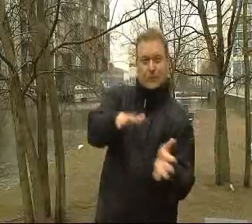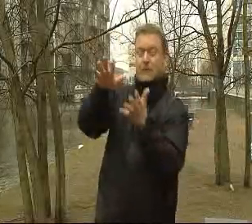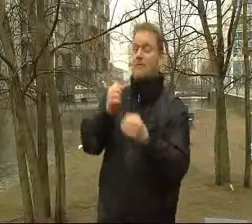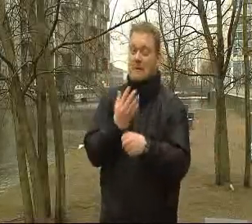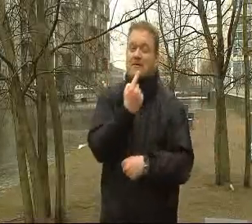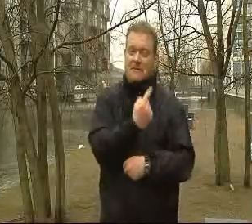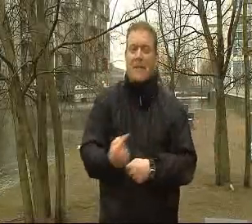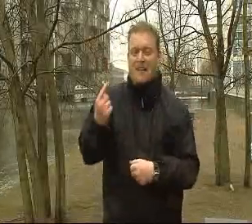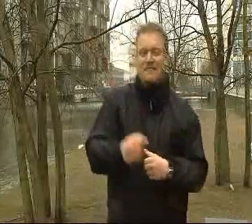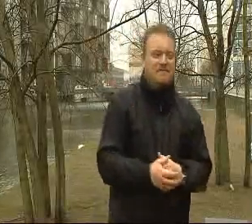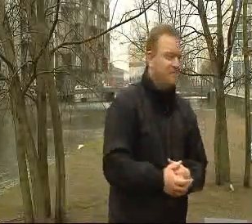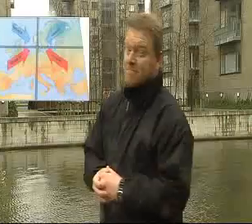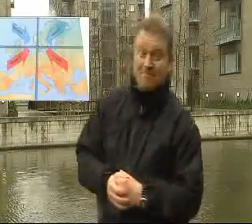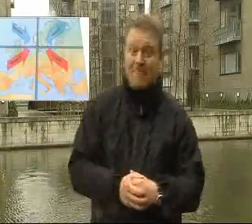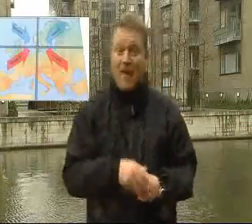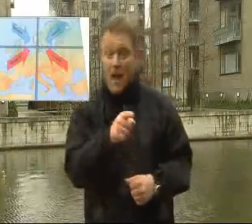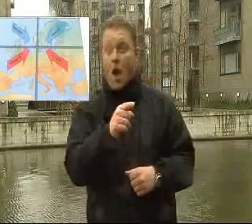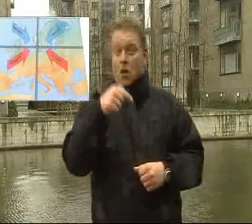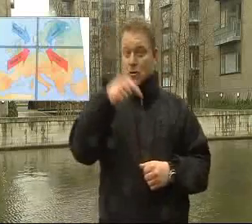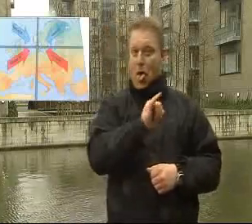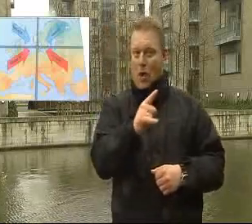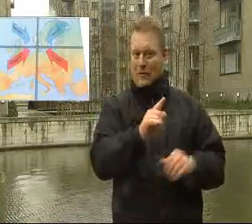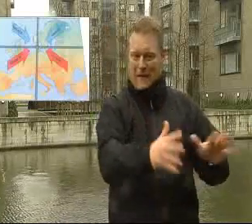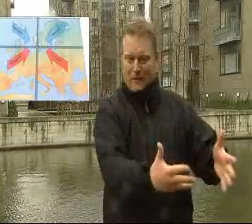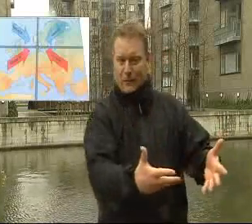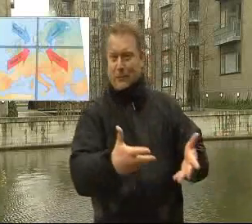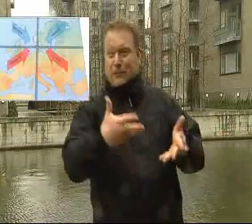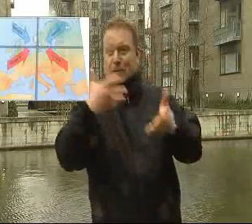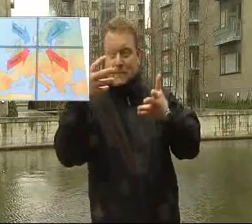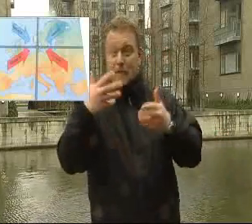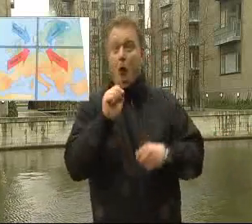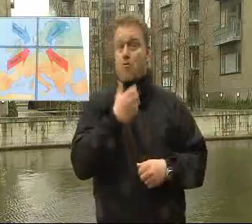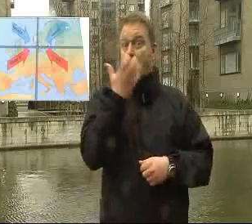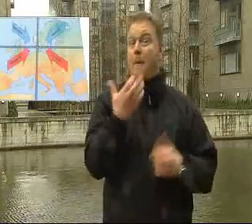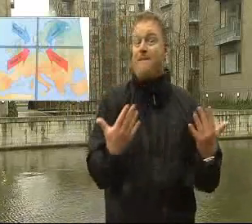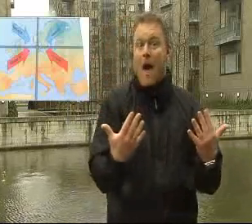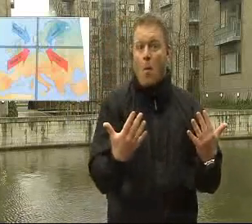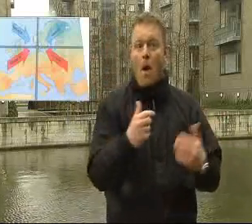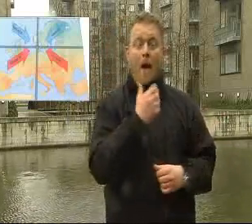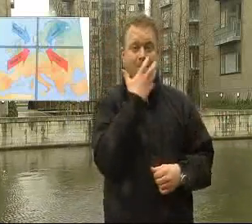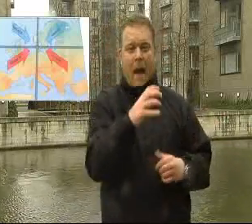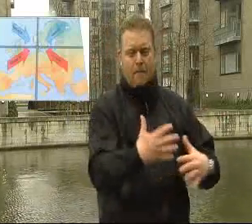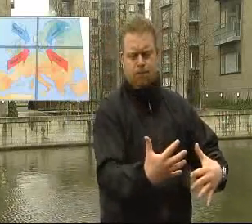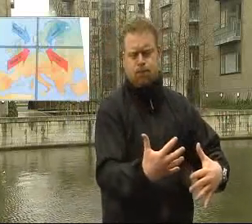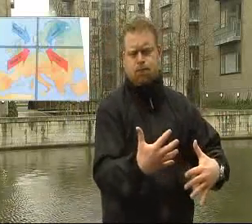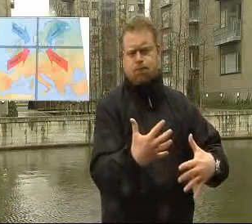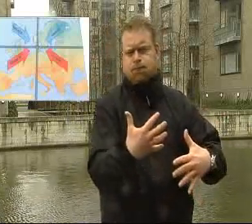Luft, der kommer fra den kant om sommeren, har bevæget sig over et varmt landområde i meget lang tid. Det er en såkaldt